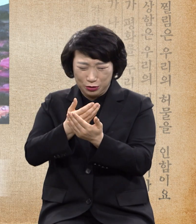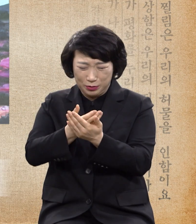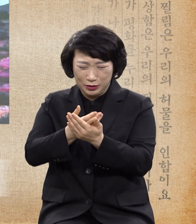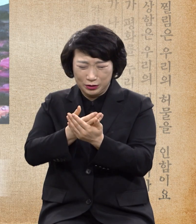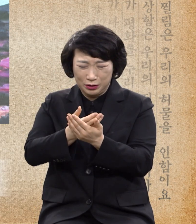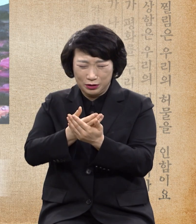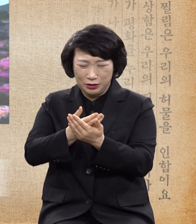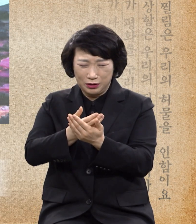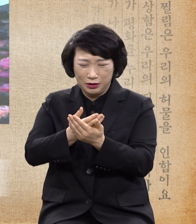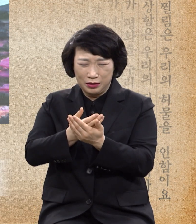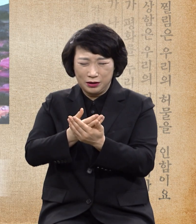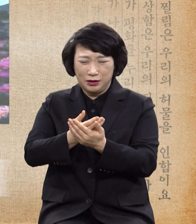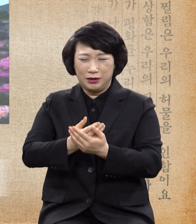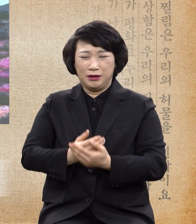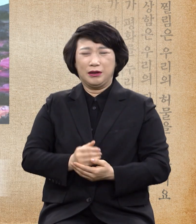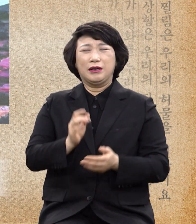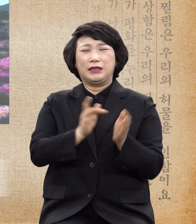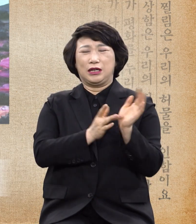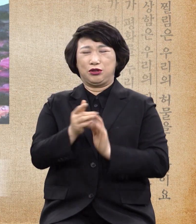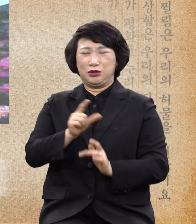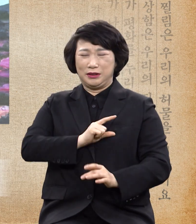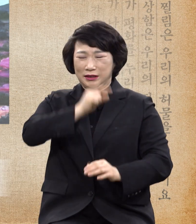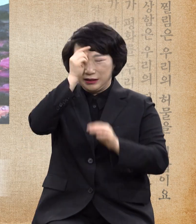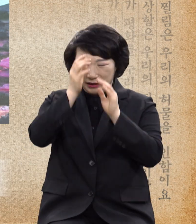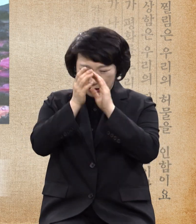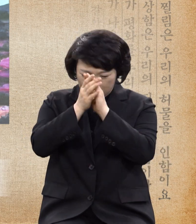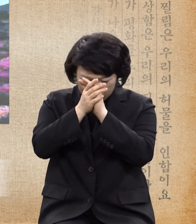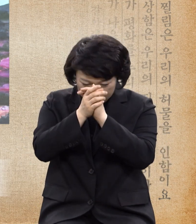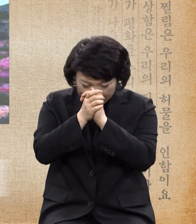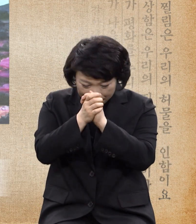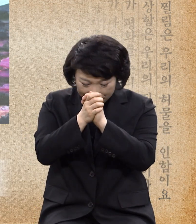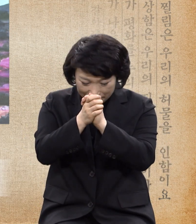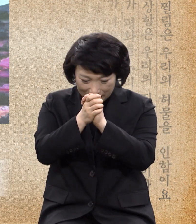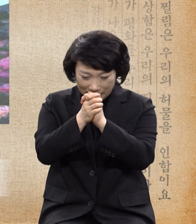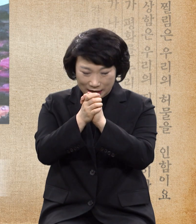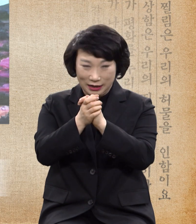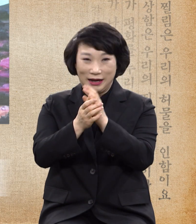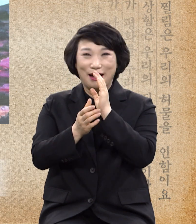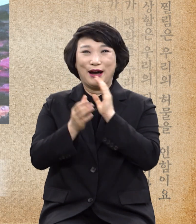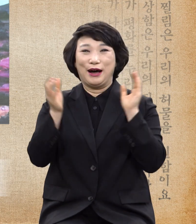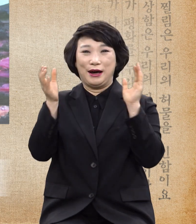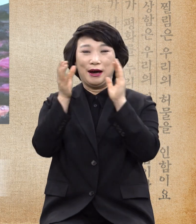예수님 이름으로 기도드리옵나이다